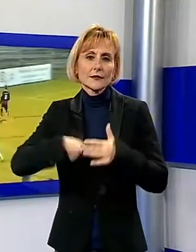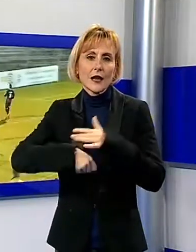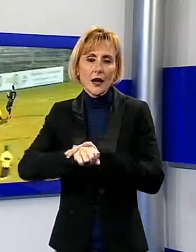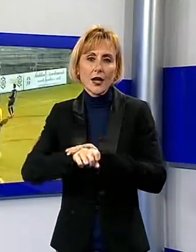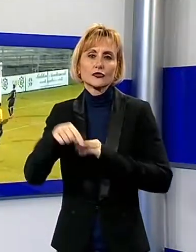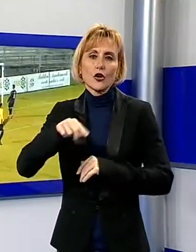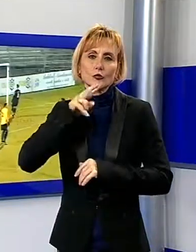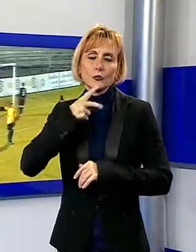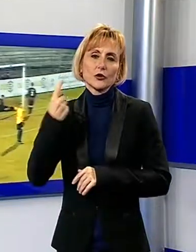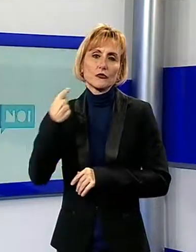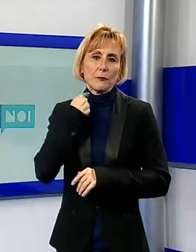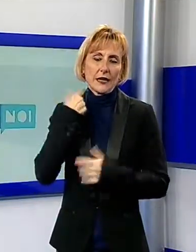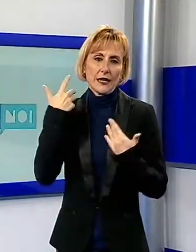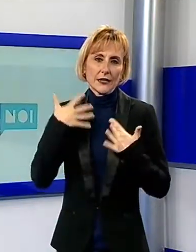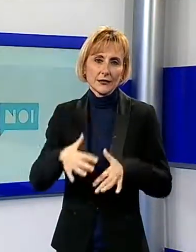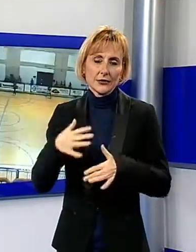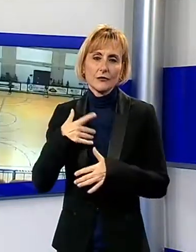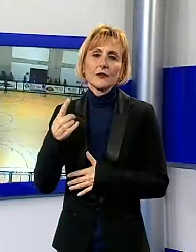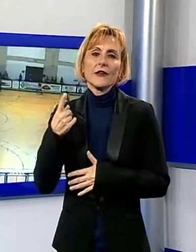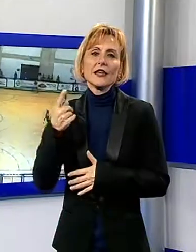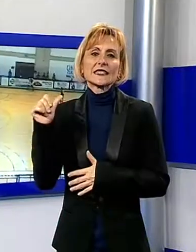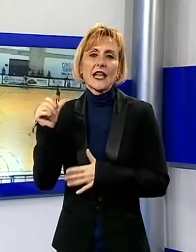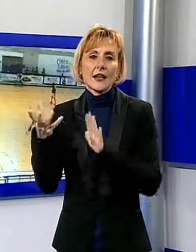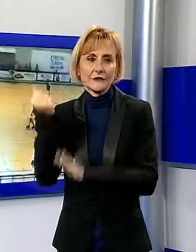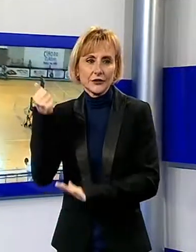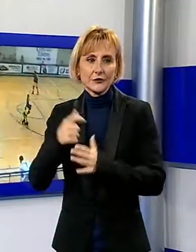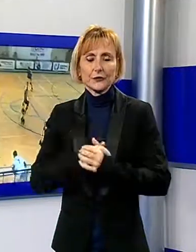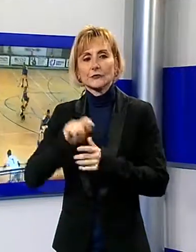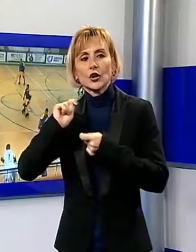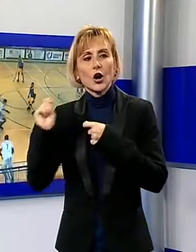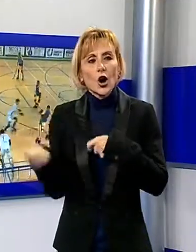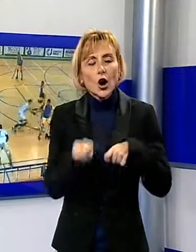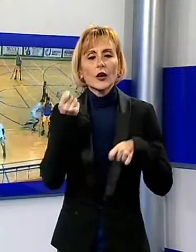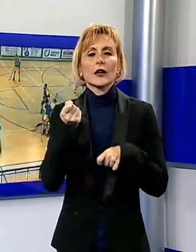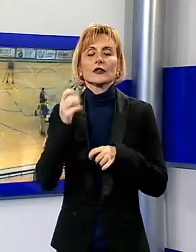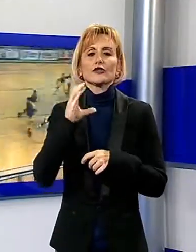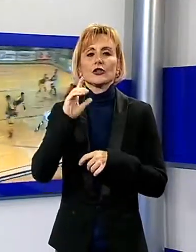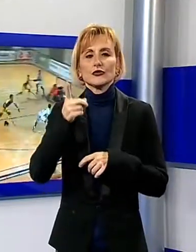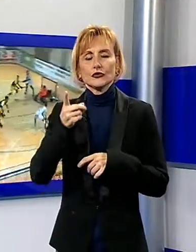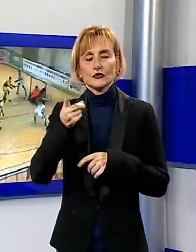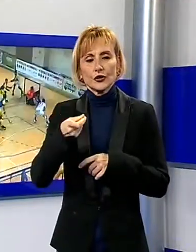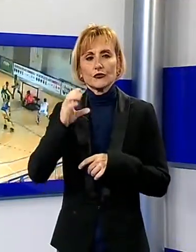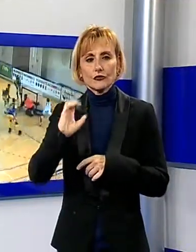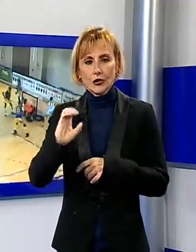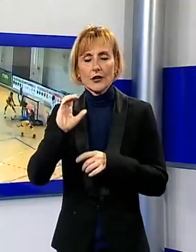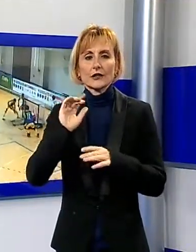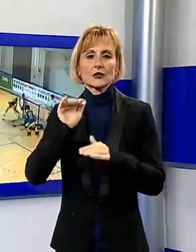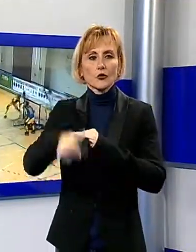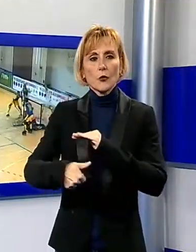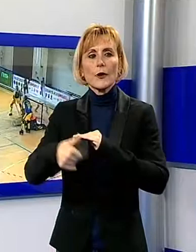Elisa. Ok, il CGC supera il Tiene, 4 a 1 per i Viareggini a Vicenza, adesso c'è il